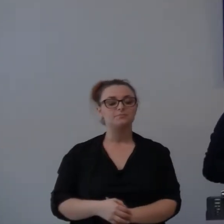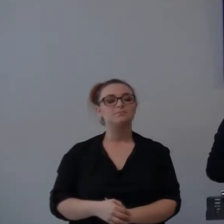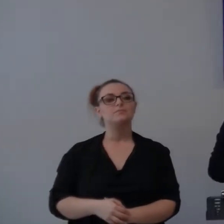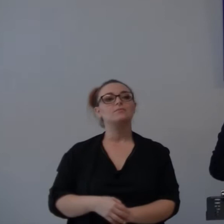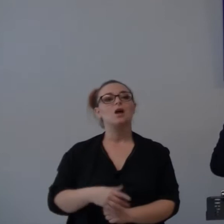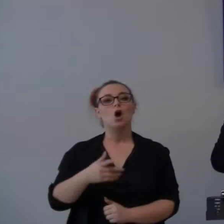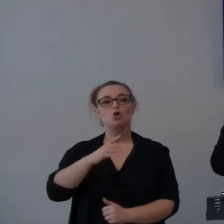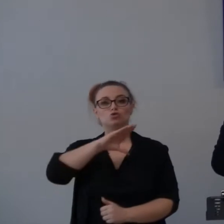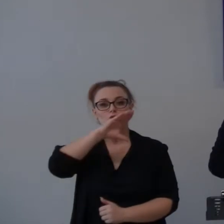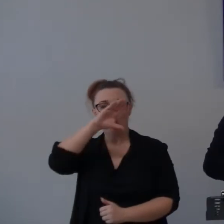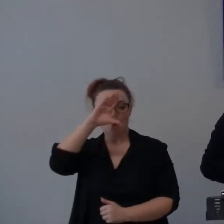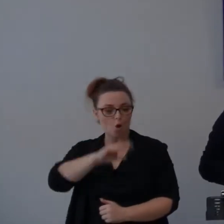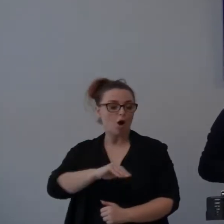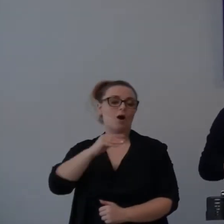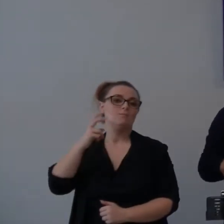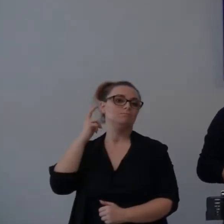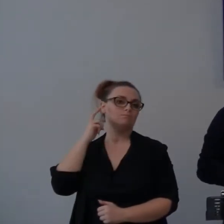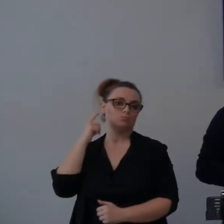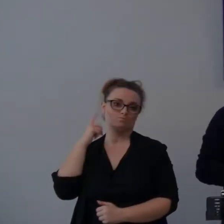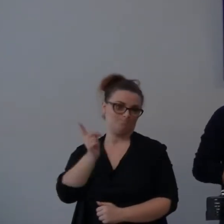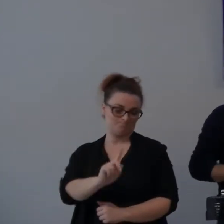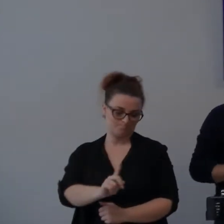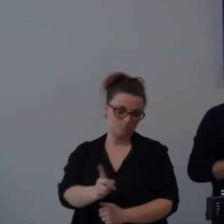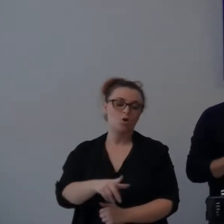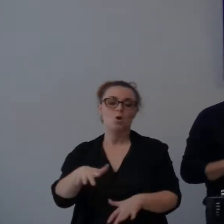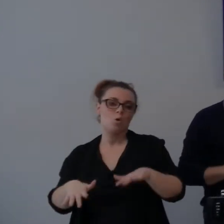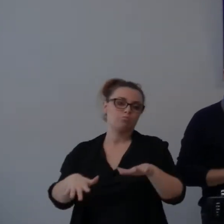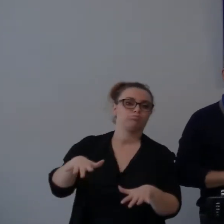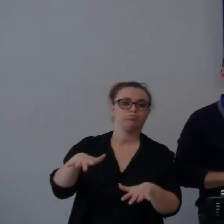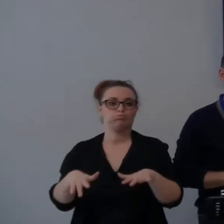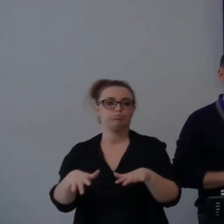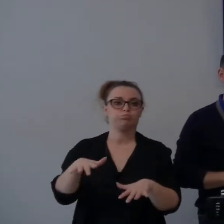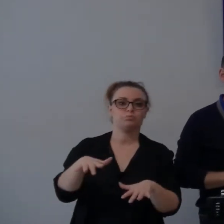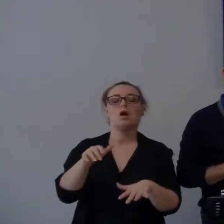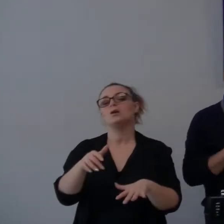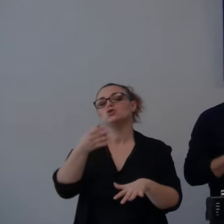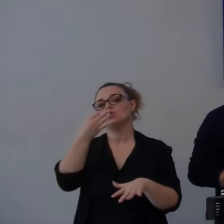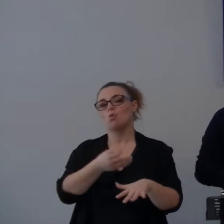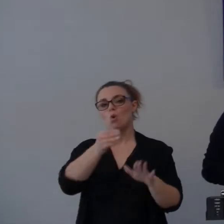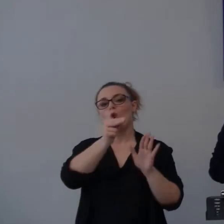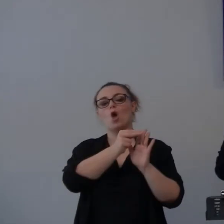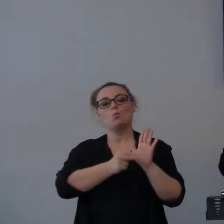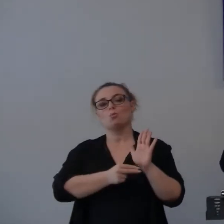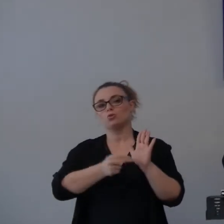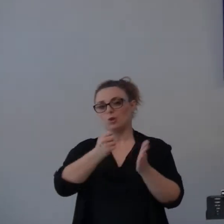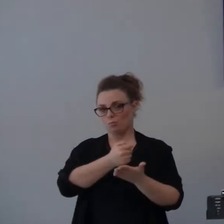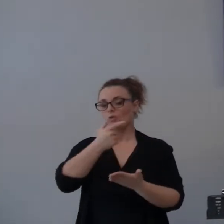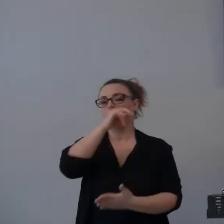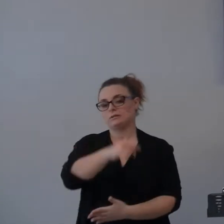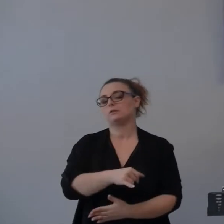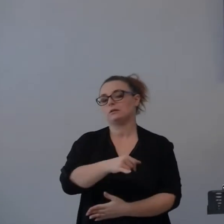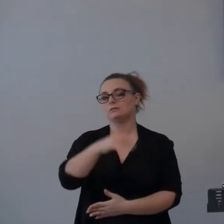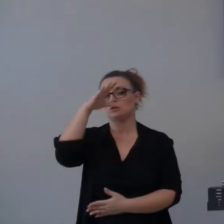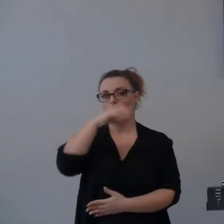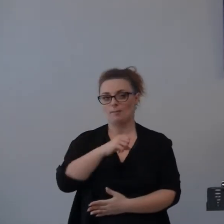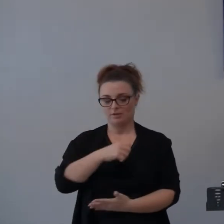però ho accattato quello che erano per me i punti che mi hanno colpito. Ad esempio